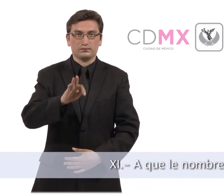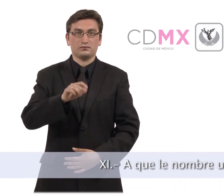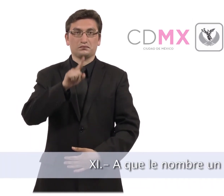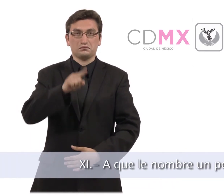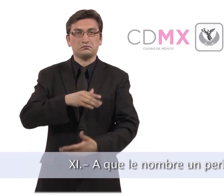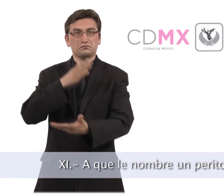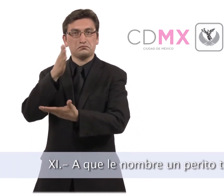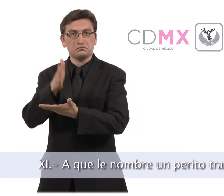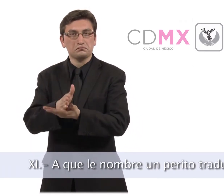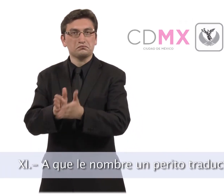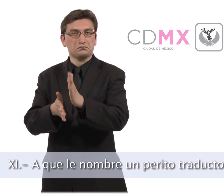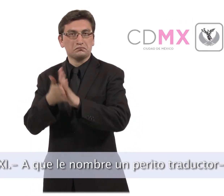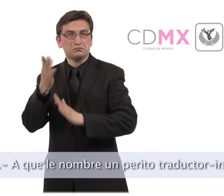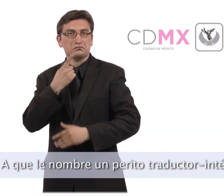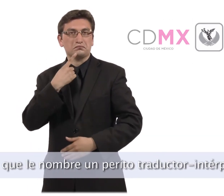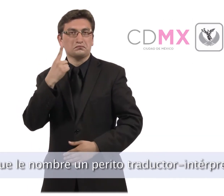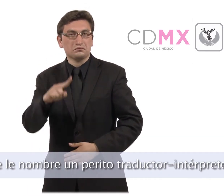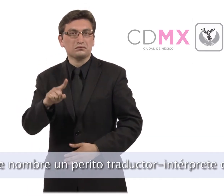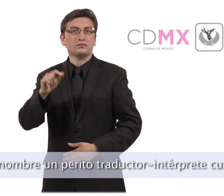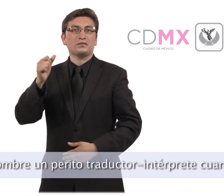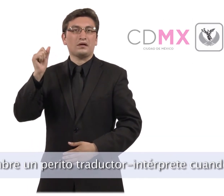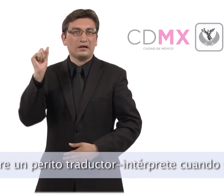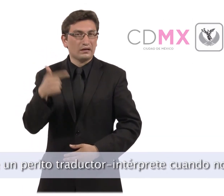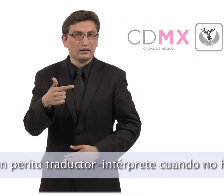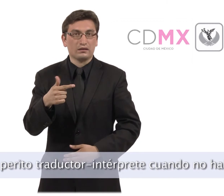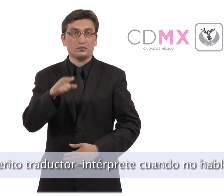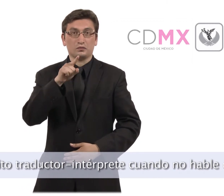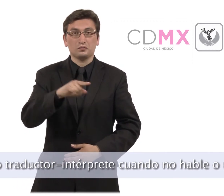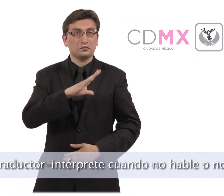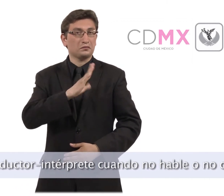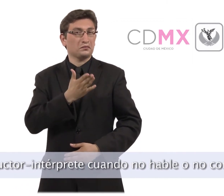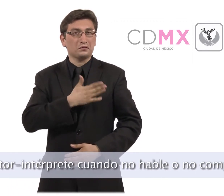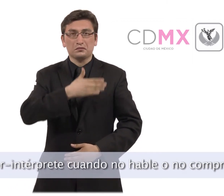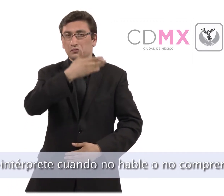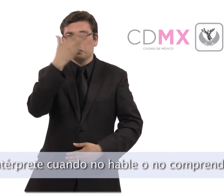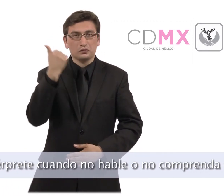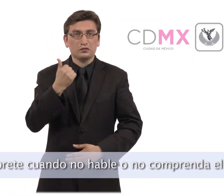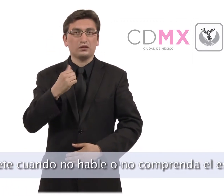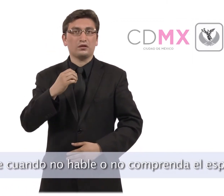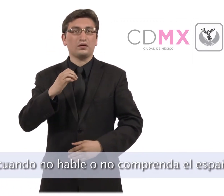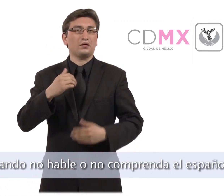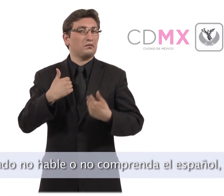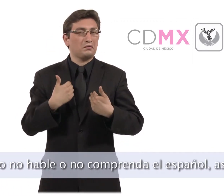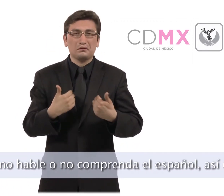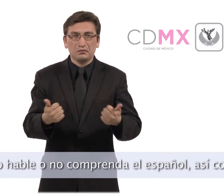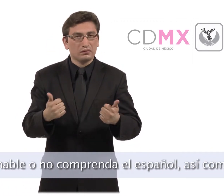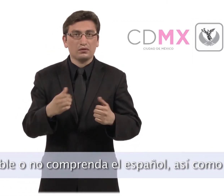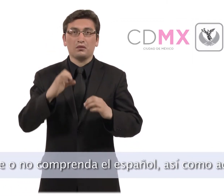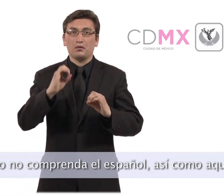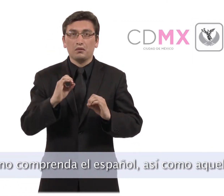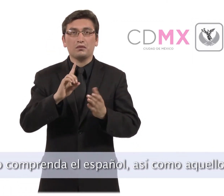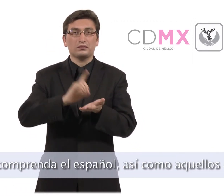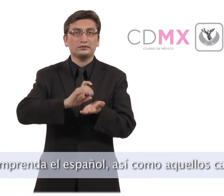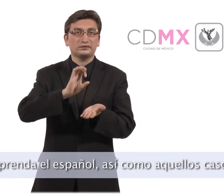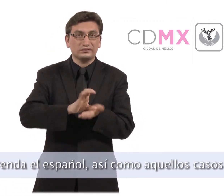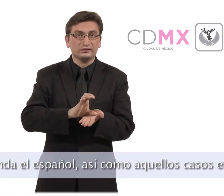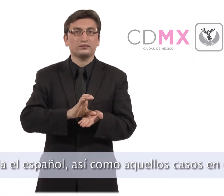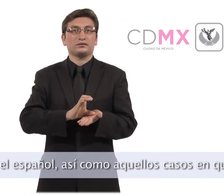Décimo primero, a que se le nombre un perito traductor-intérprete cuando no hable o comprenda el español, así